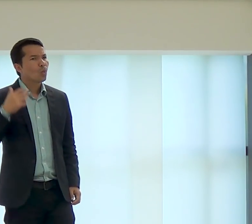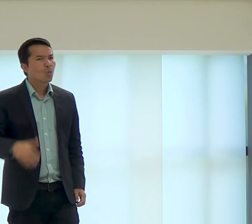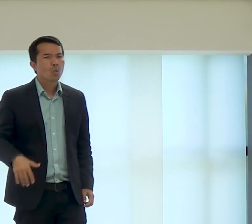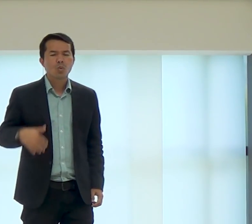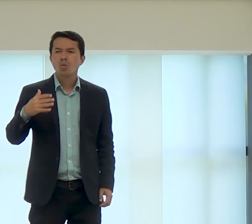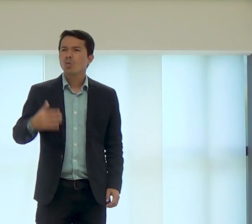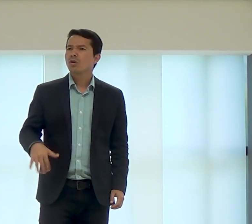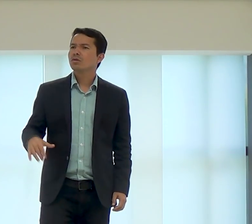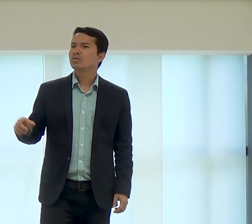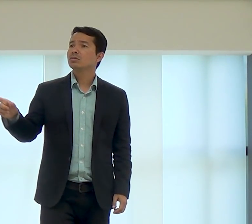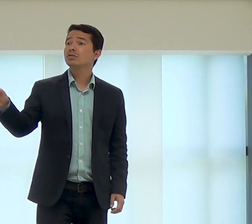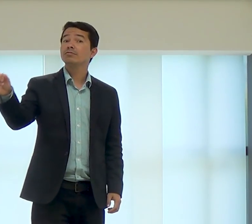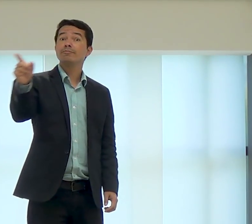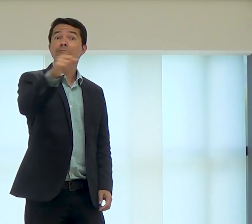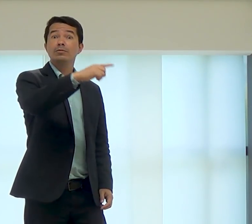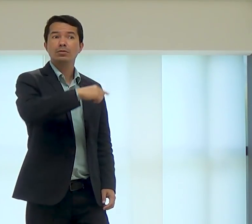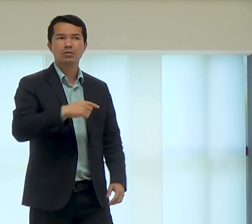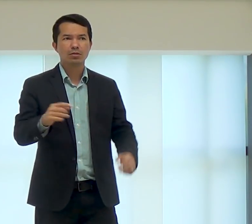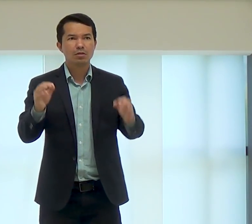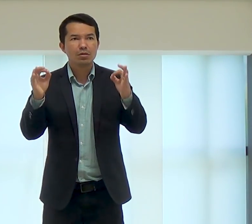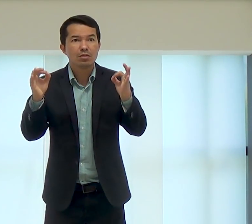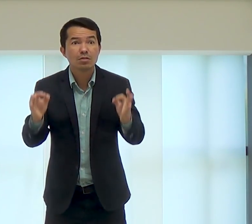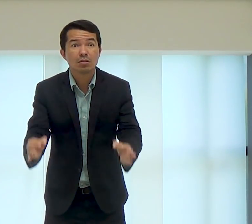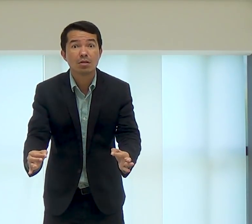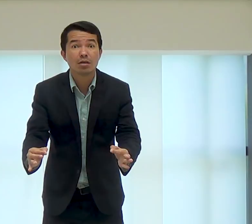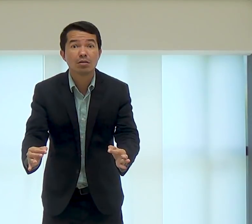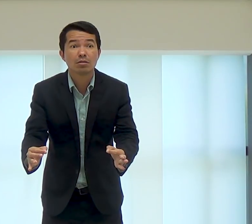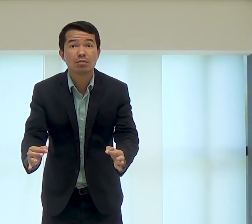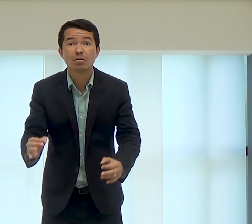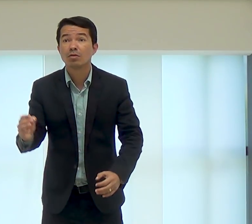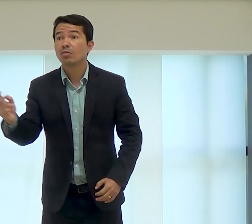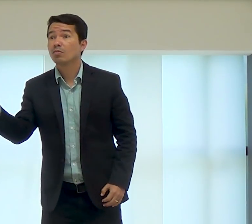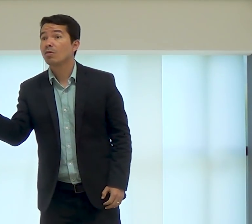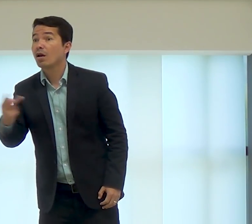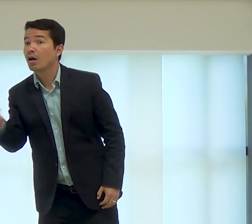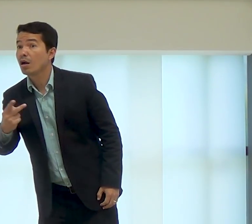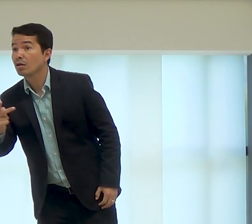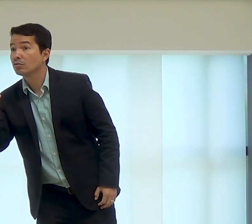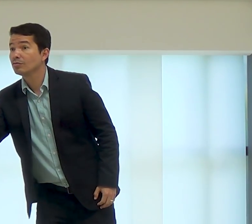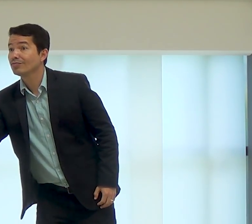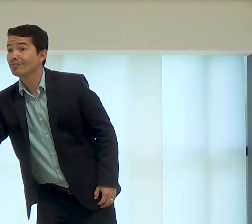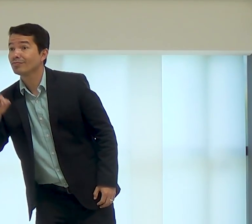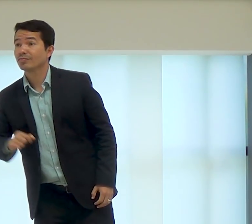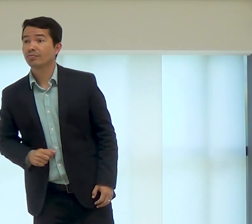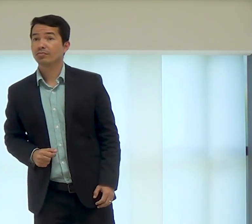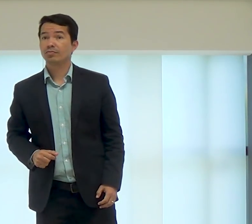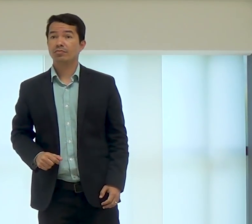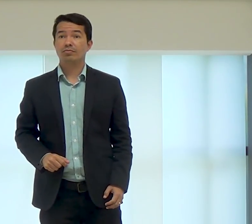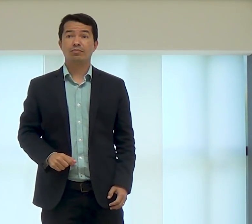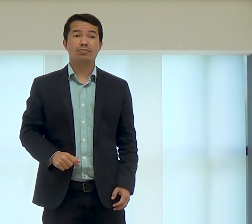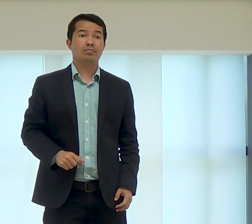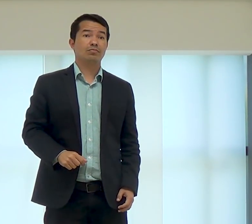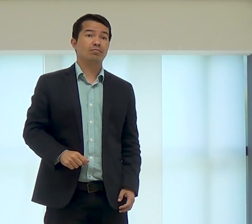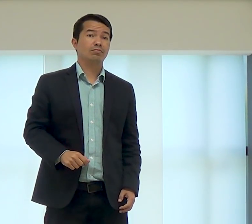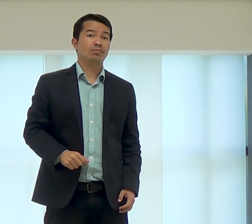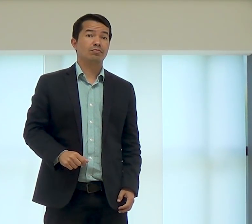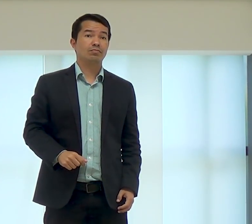Por isso é precioso. e vocês estão de forma